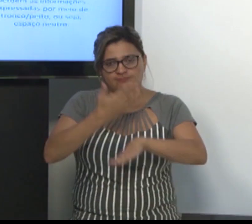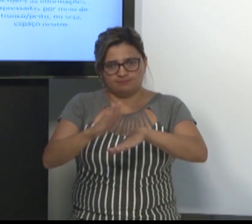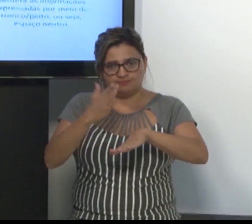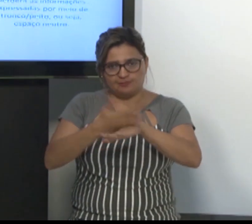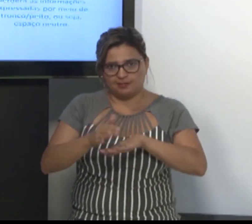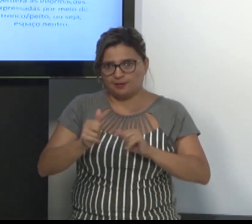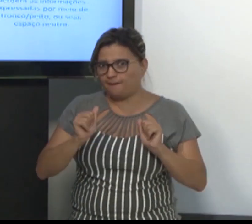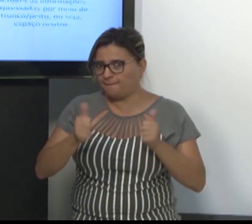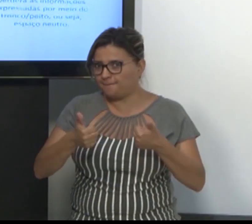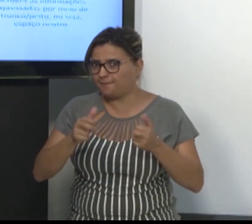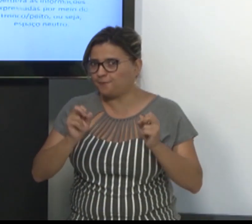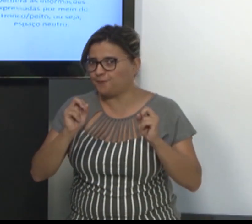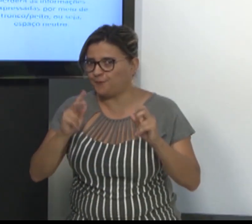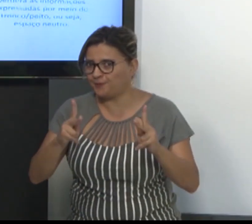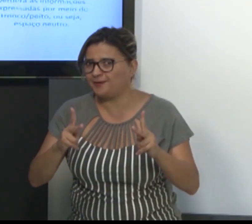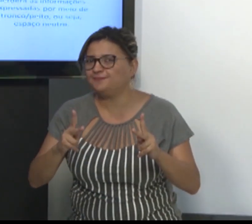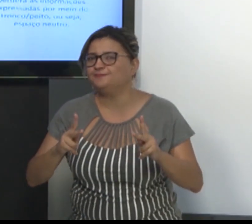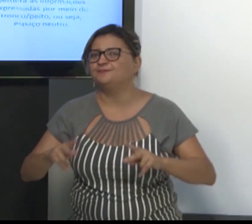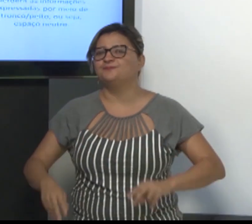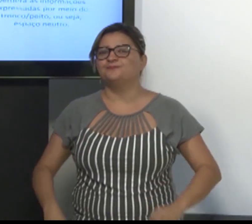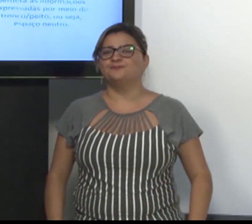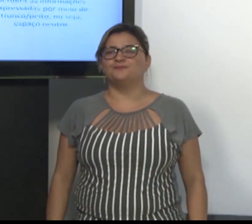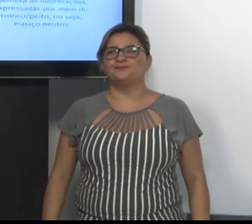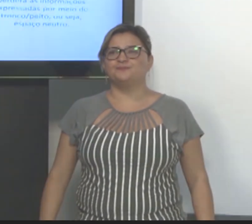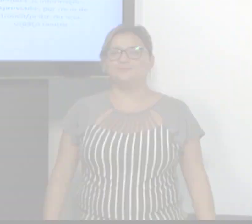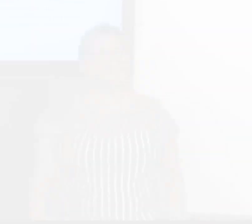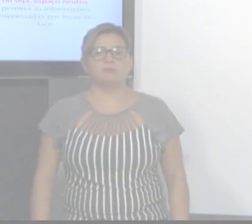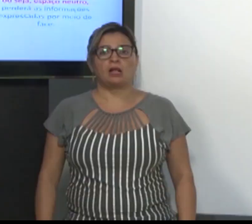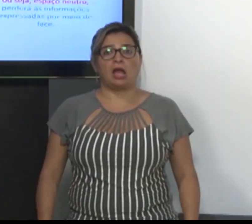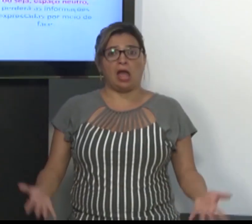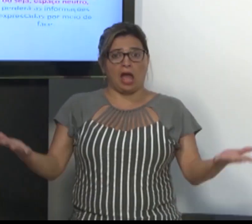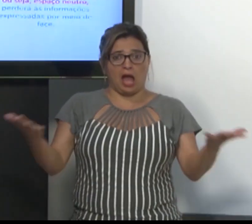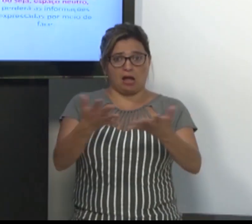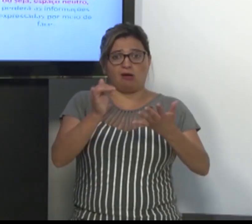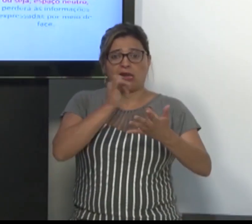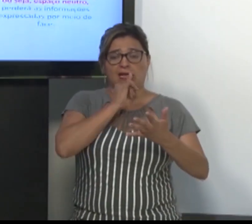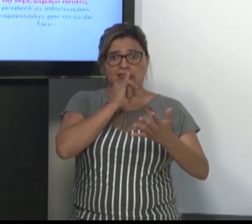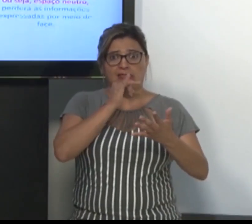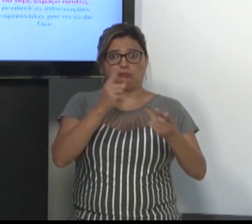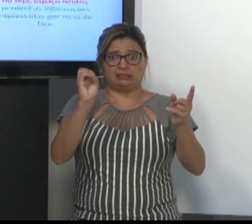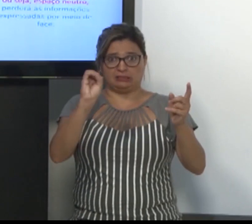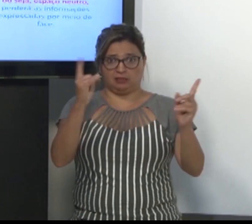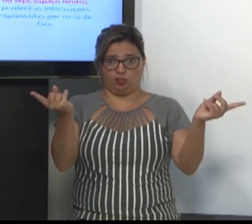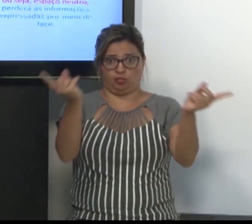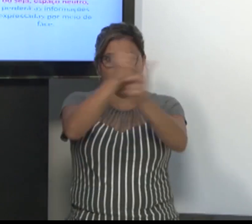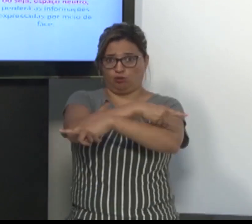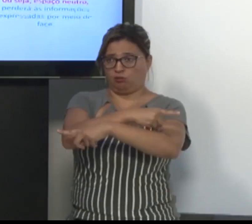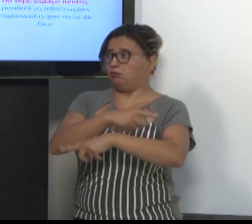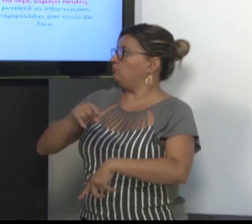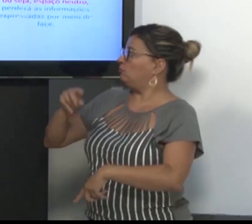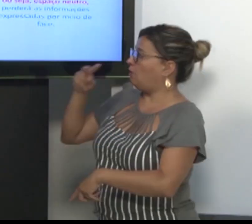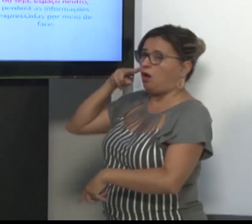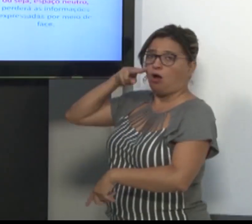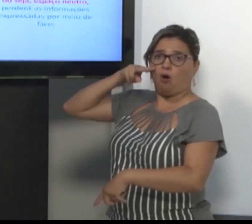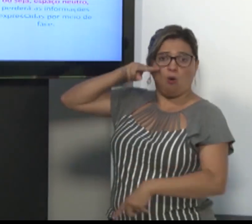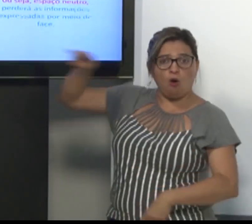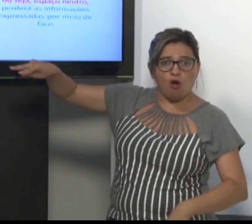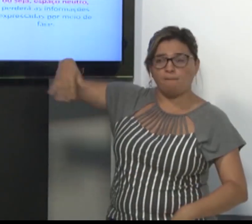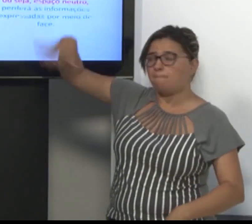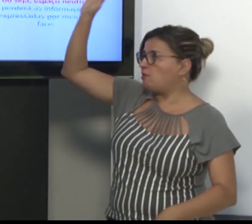Sempre olhar a mão, usar datilologia, isso não pode acontecer. temos que ter uma visão ampla, todos os recursos